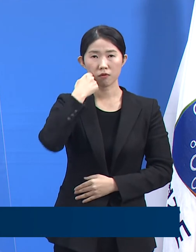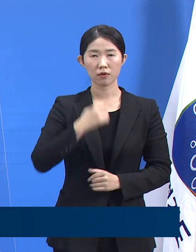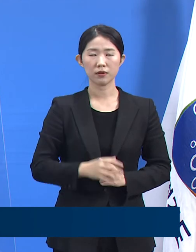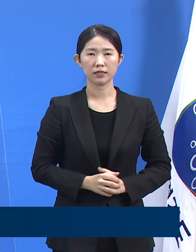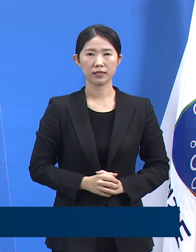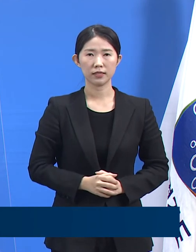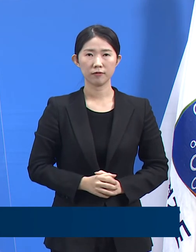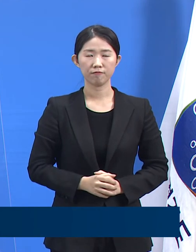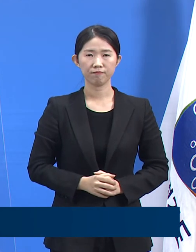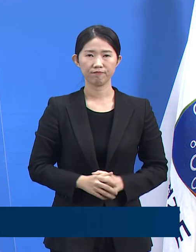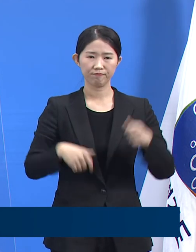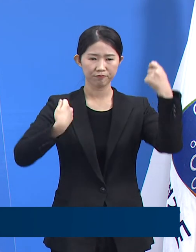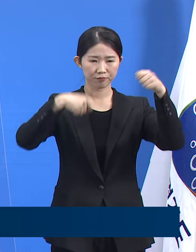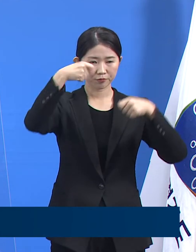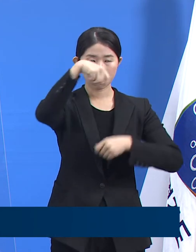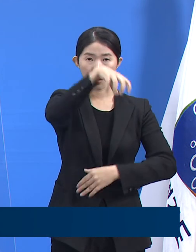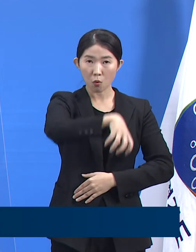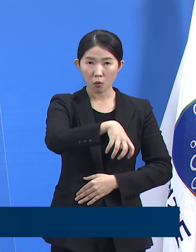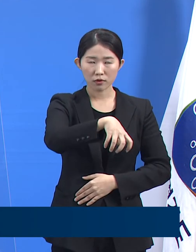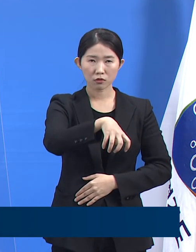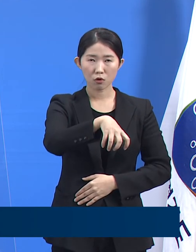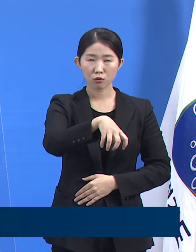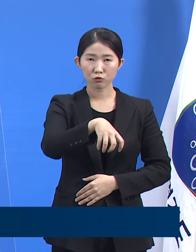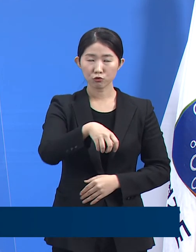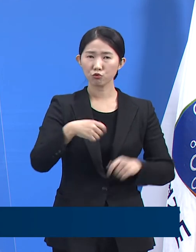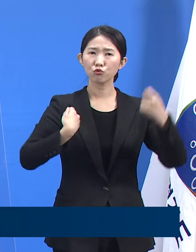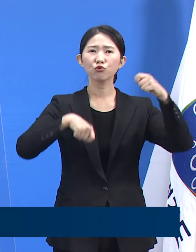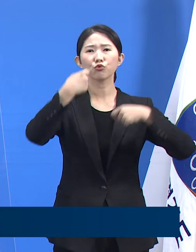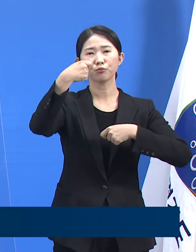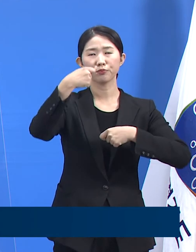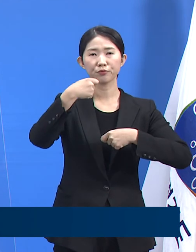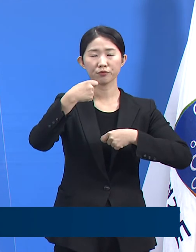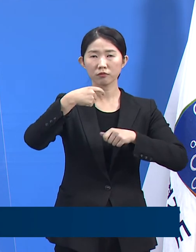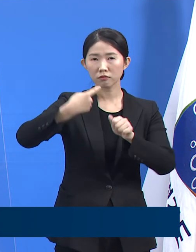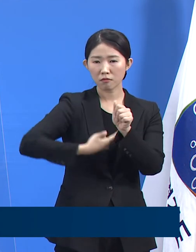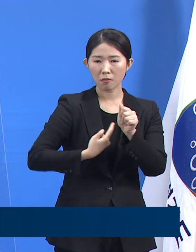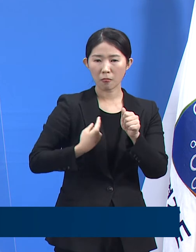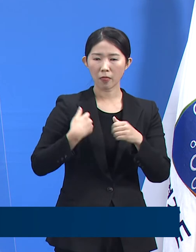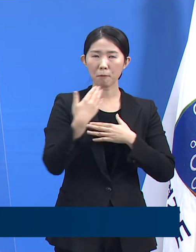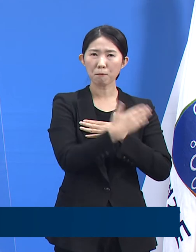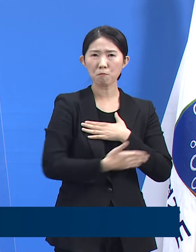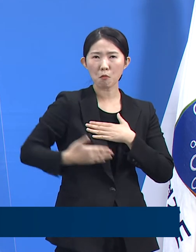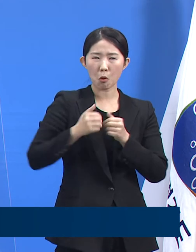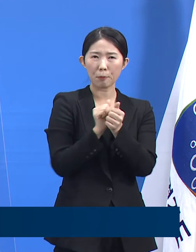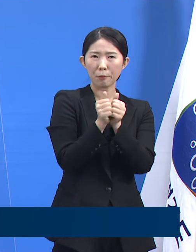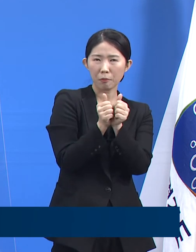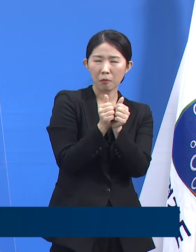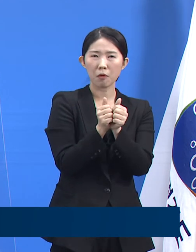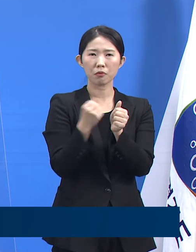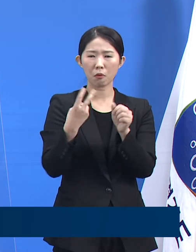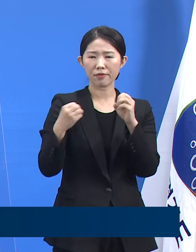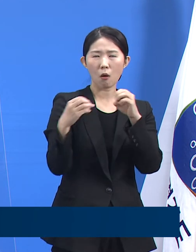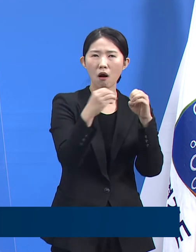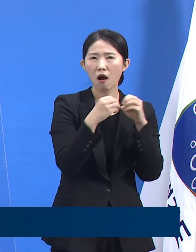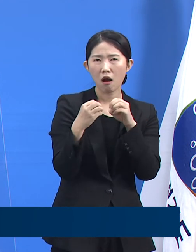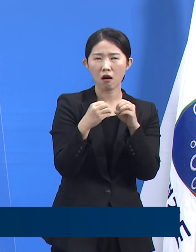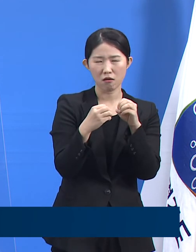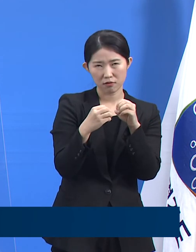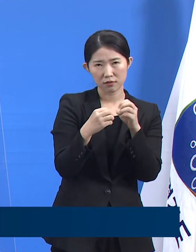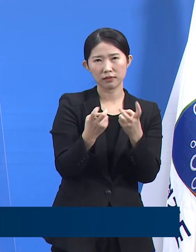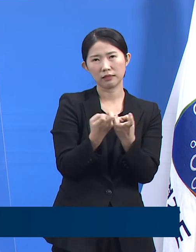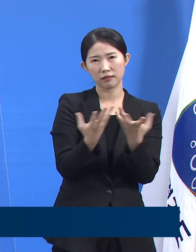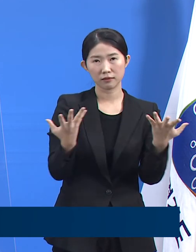공간에서 일어난 활동의 특성도 활발한 신체적 활동과 대화가 불가피해 보입니다. 또한